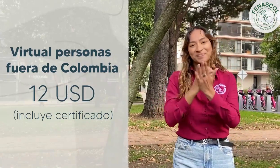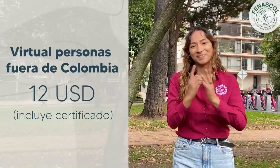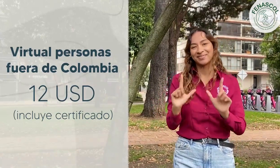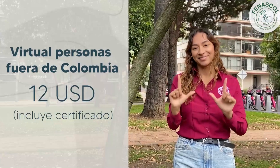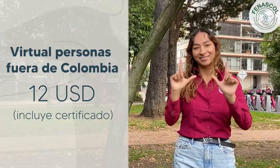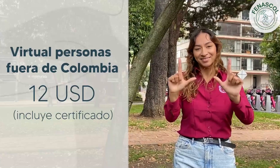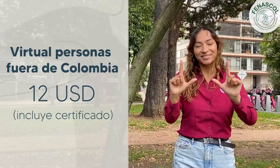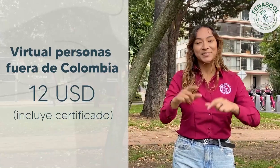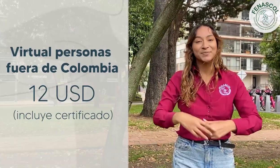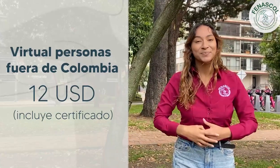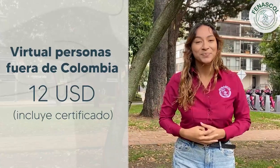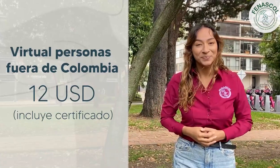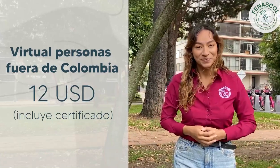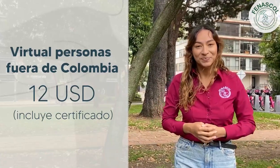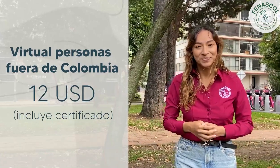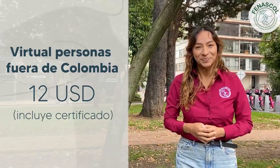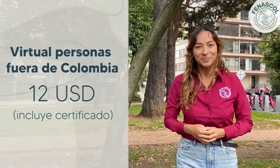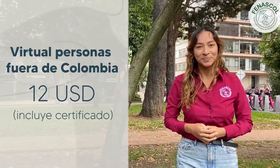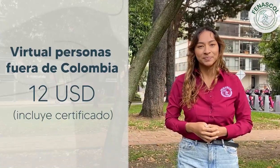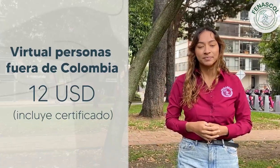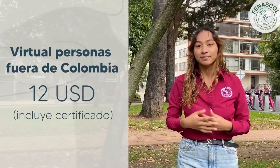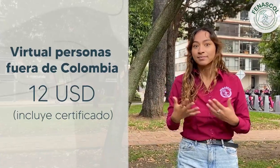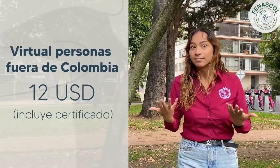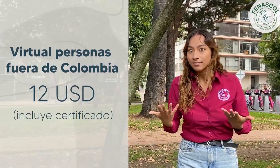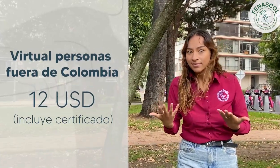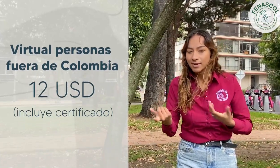Esta tarifa incluye certificado.